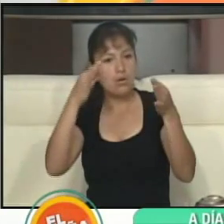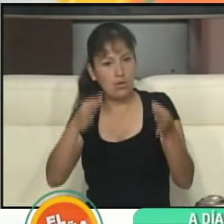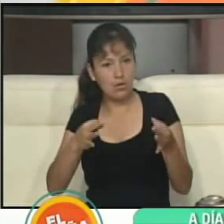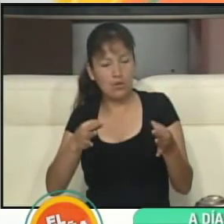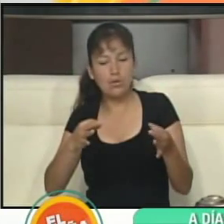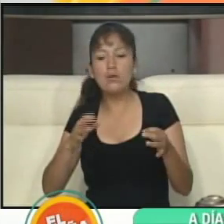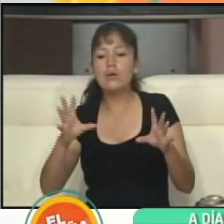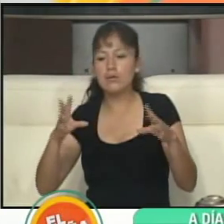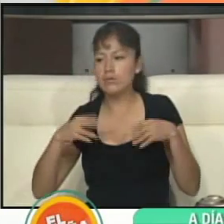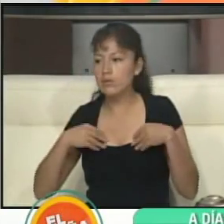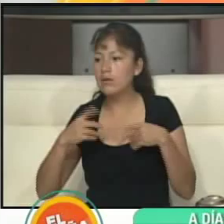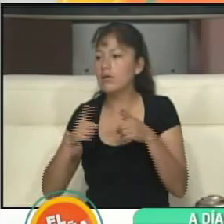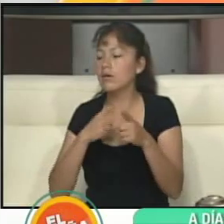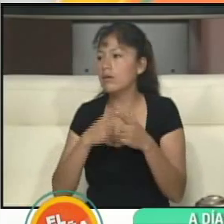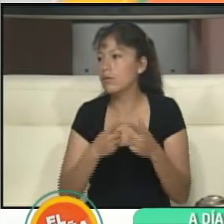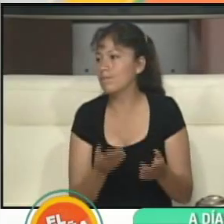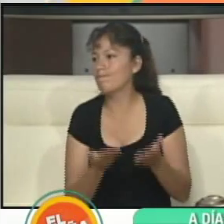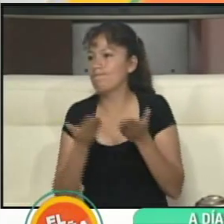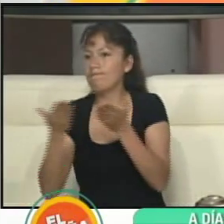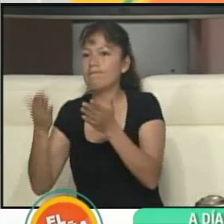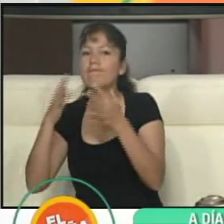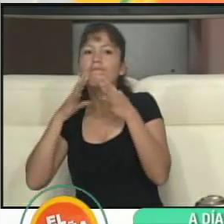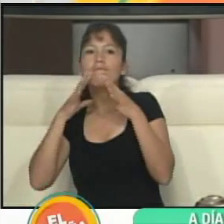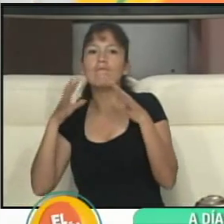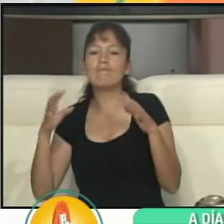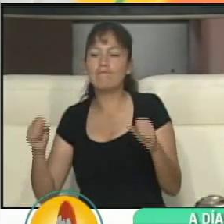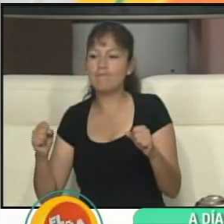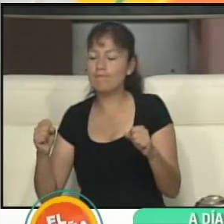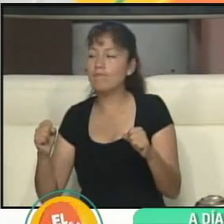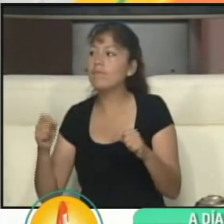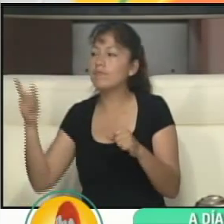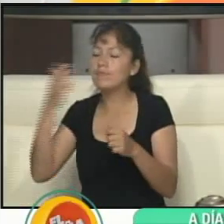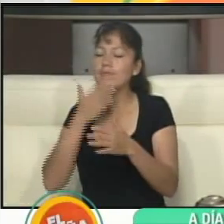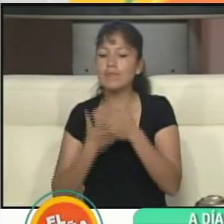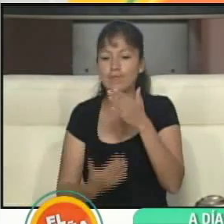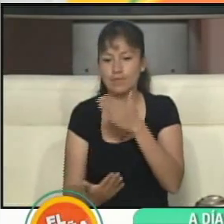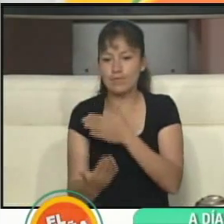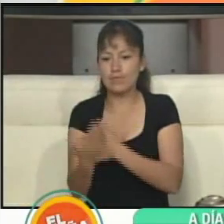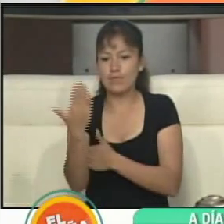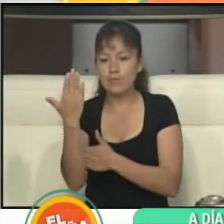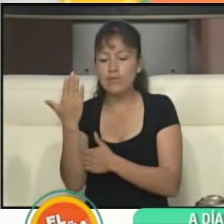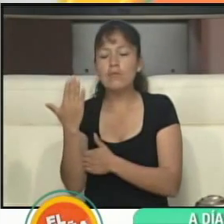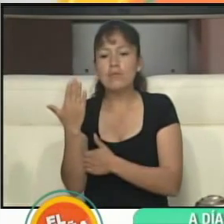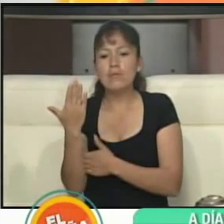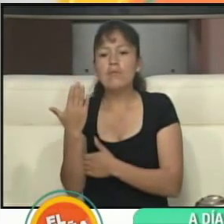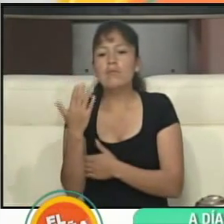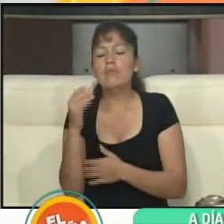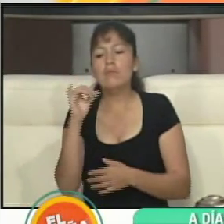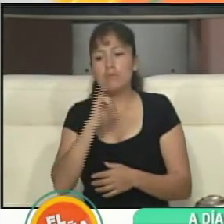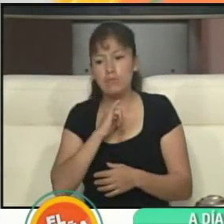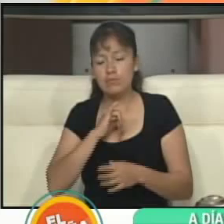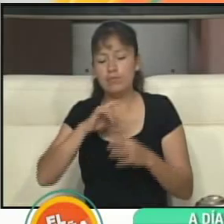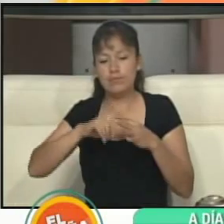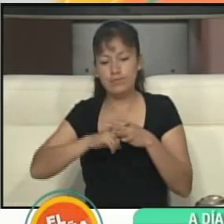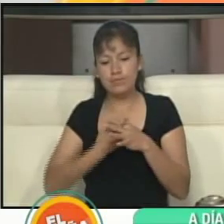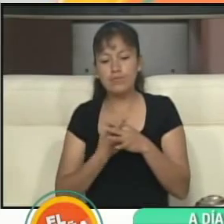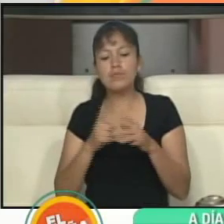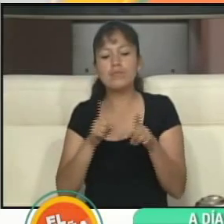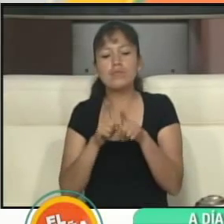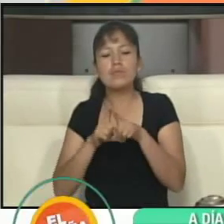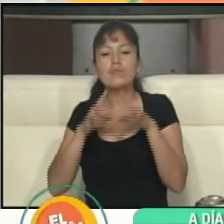Voy a pasar a entregar a la secretaria. Bien, buenos días, primeramente. En este caso yo voy a fungir como